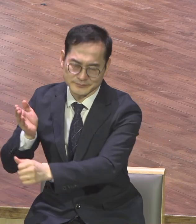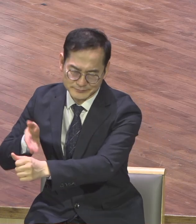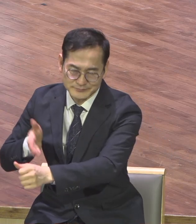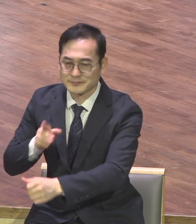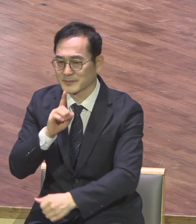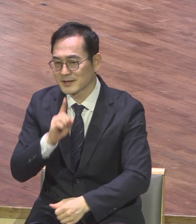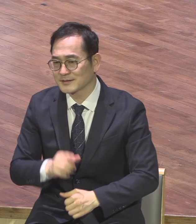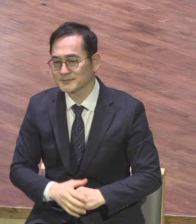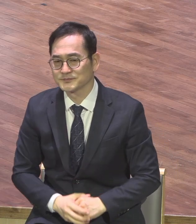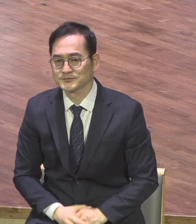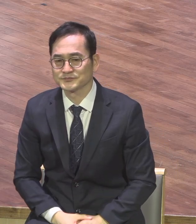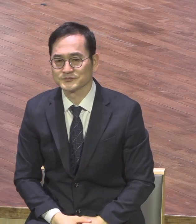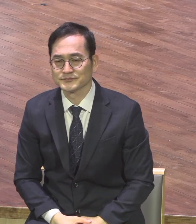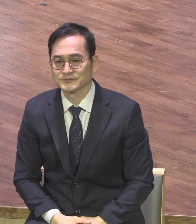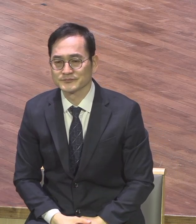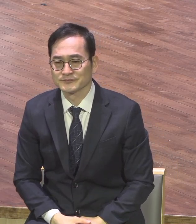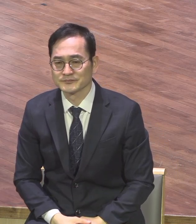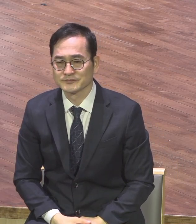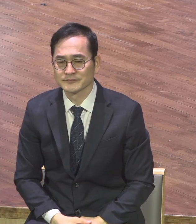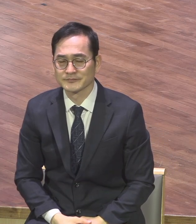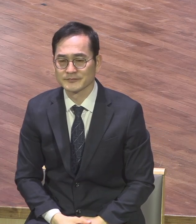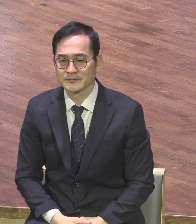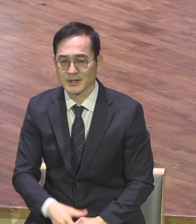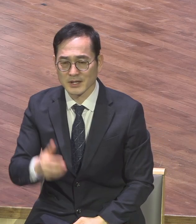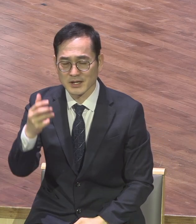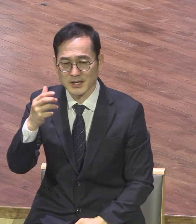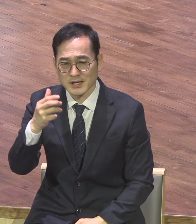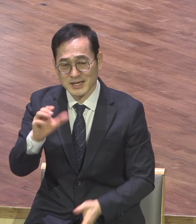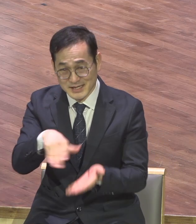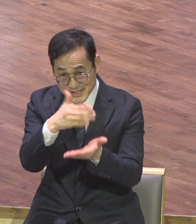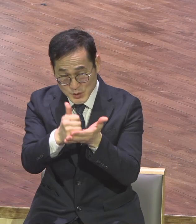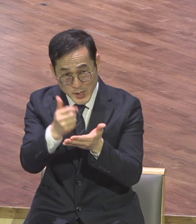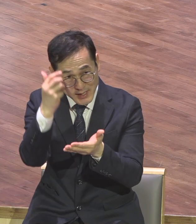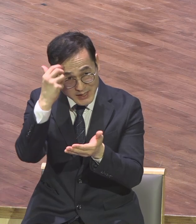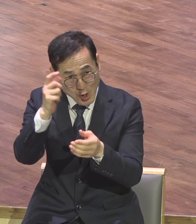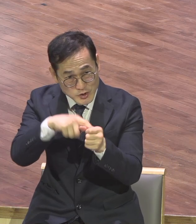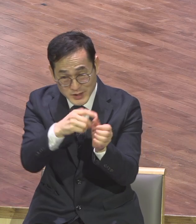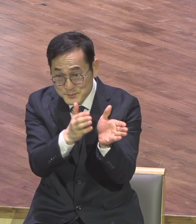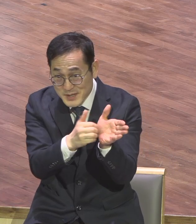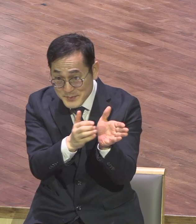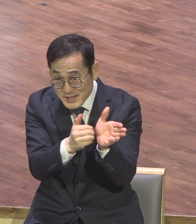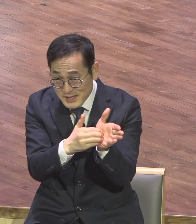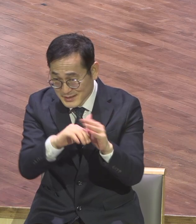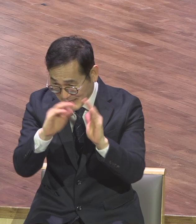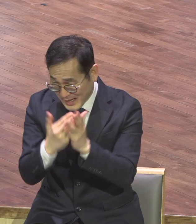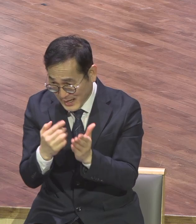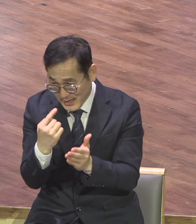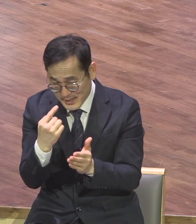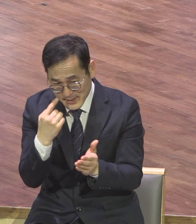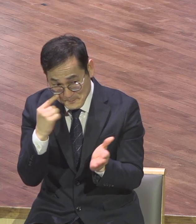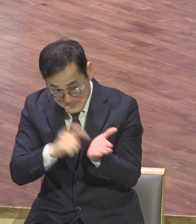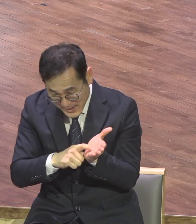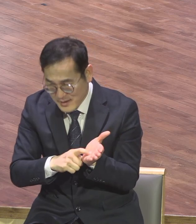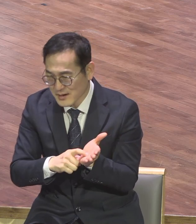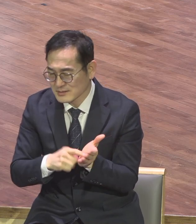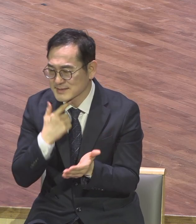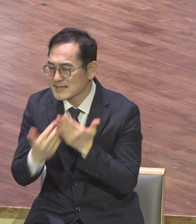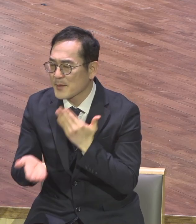있는 그 영적 비밀을 각자 각자가 다 체험을 해야 된다 그리고 사도 바울은 우리에게